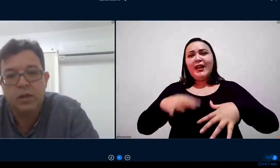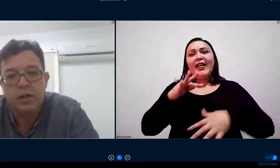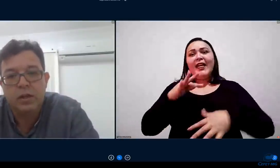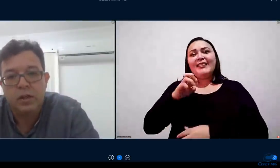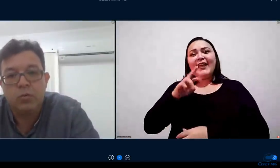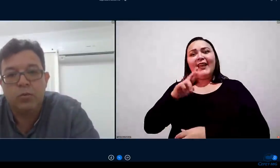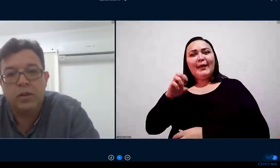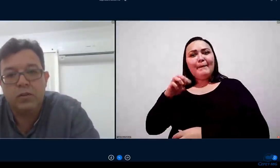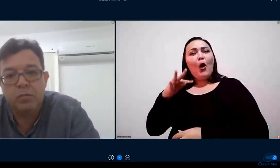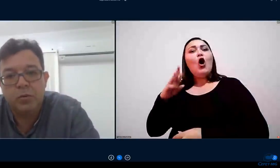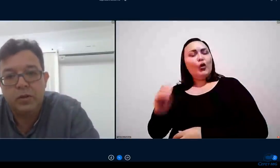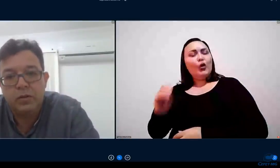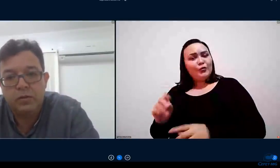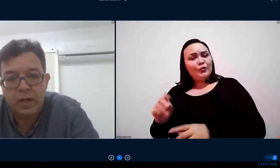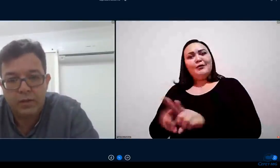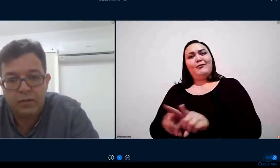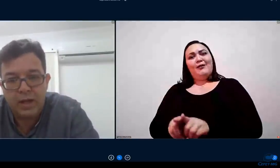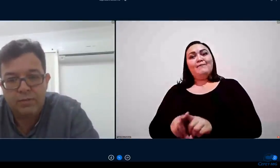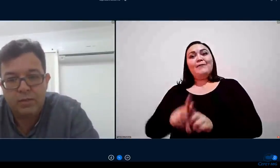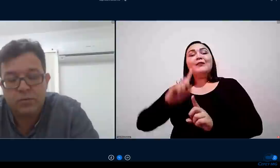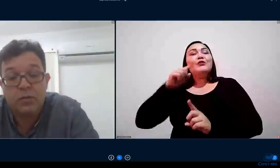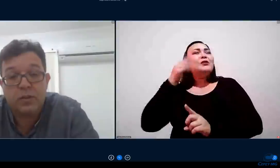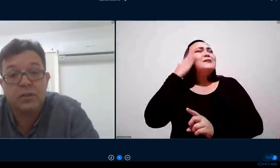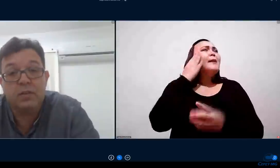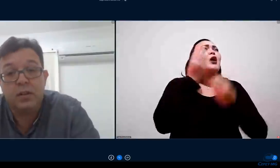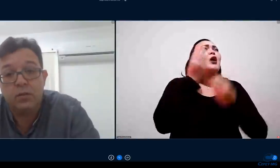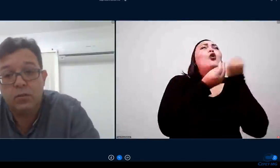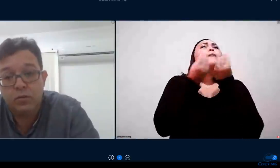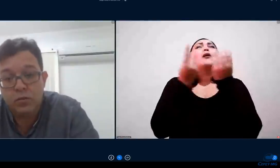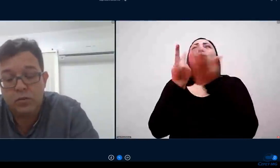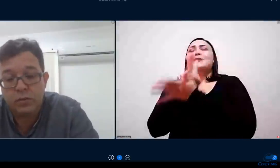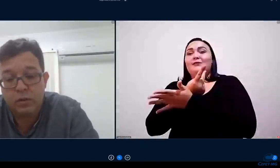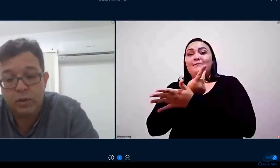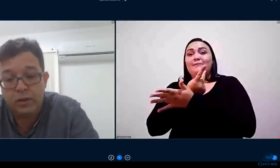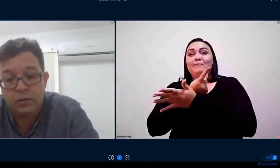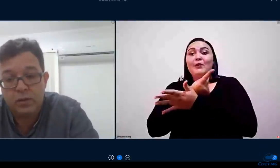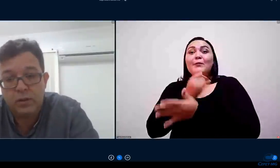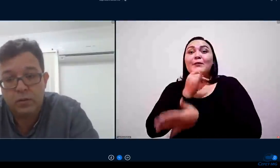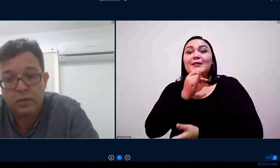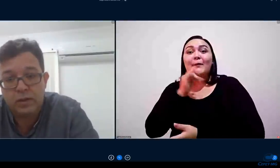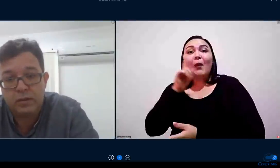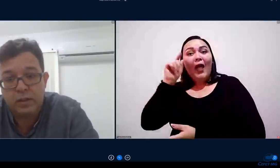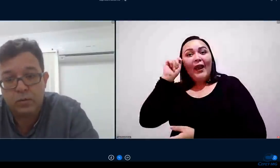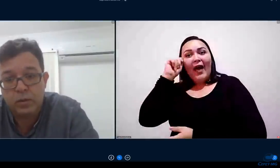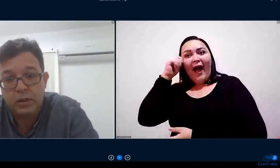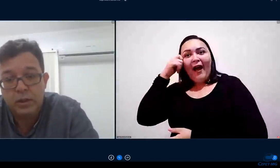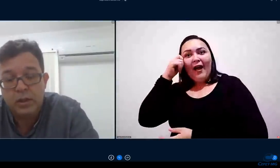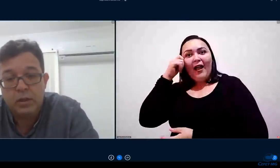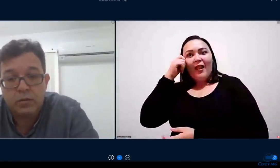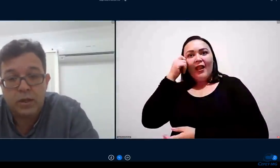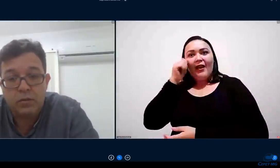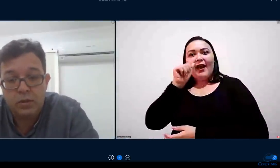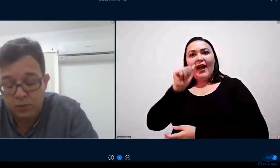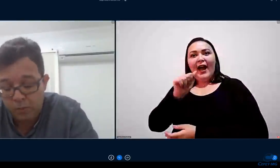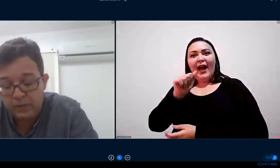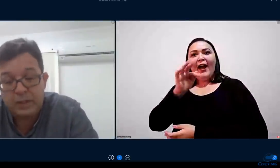reflexos em alguns anos depois no caso na África foram 16 anos de consequências segundo essa literatura nos Estados Unidos pós